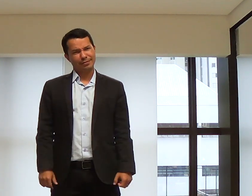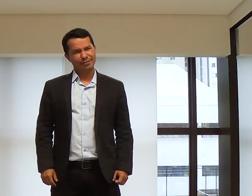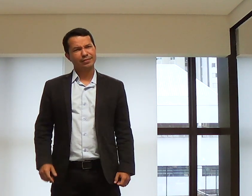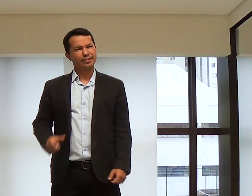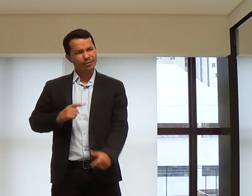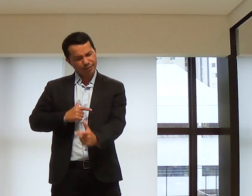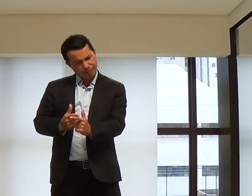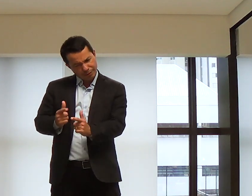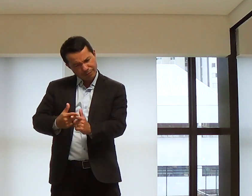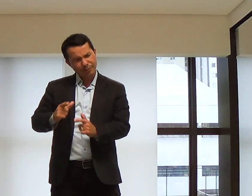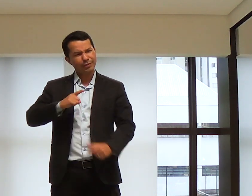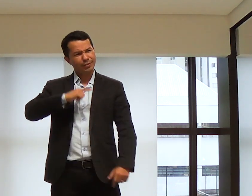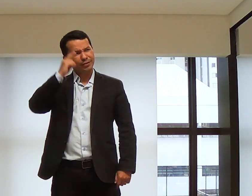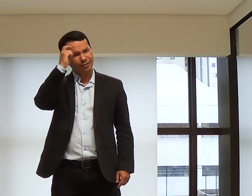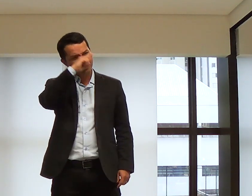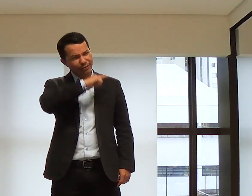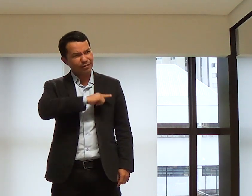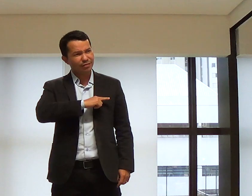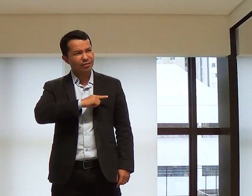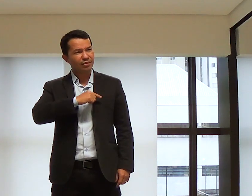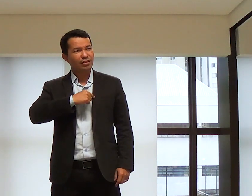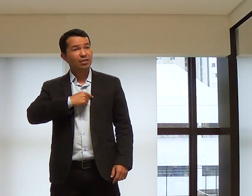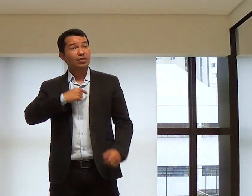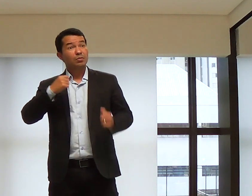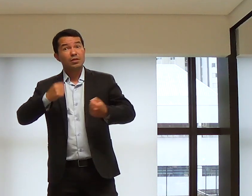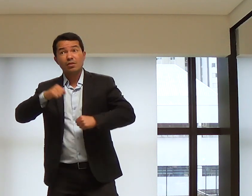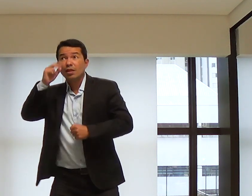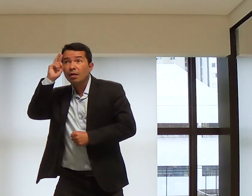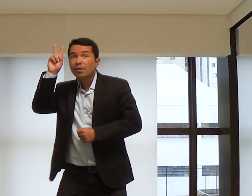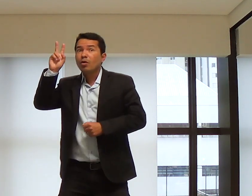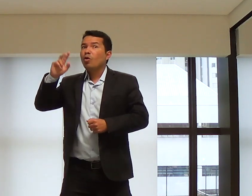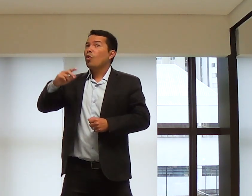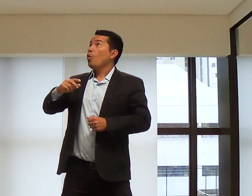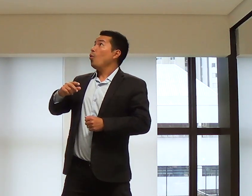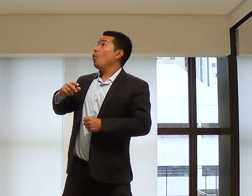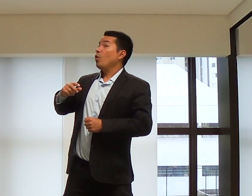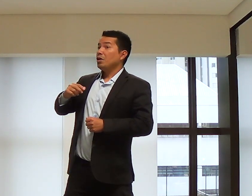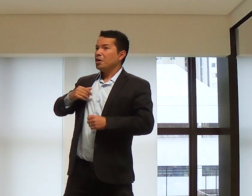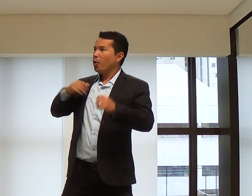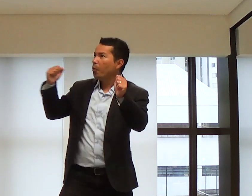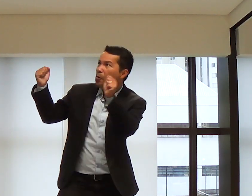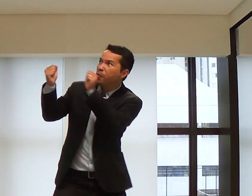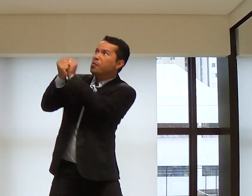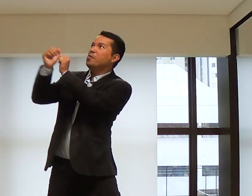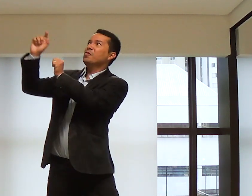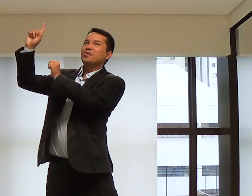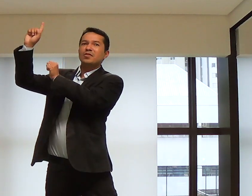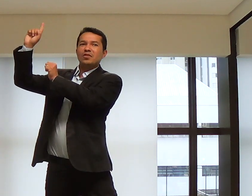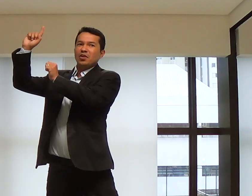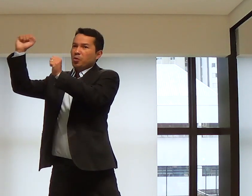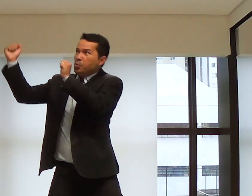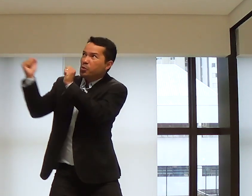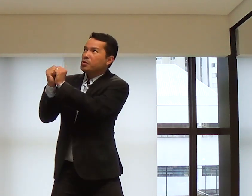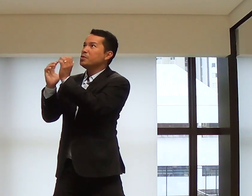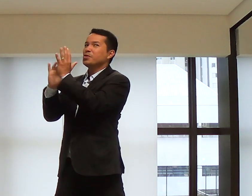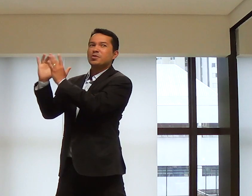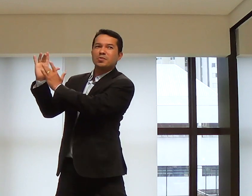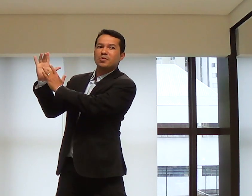tem sofrimentos, tem problemas, tem dificuldades, e a gente tem que estar junto com o